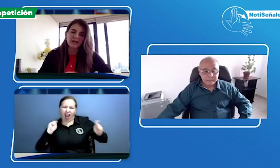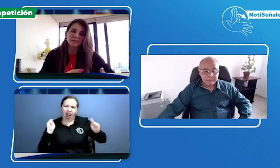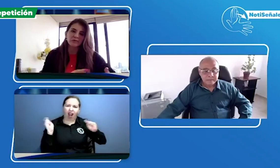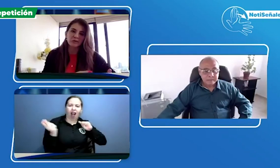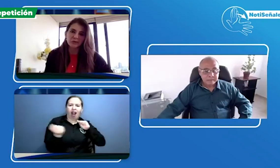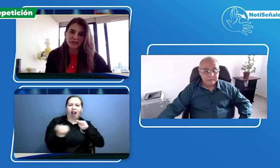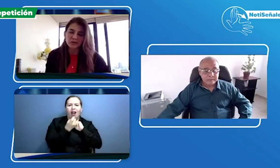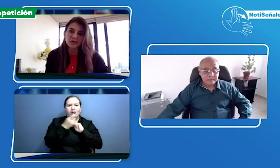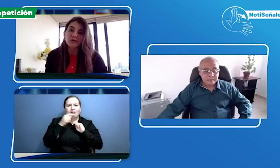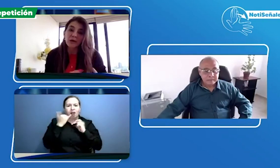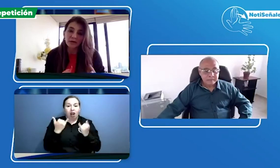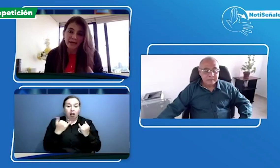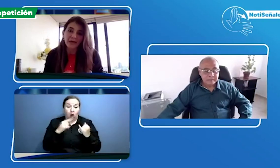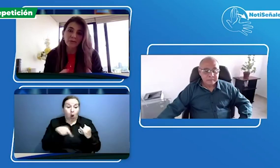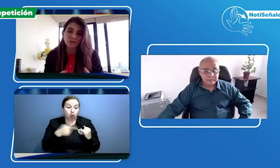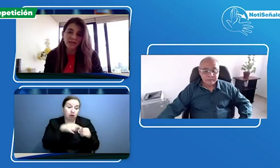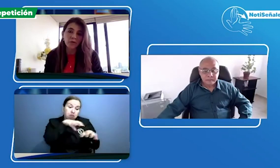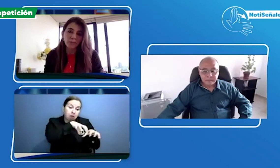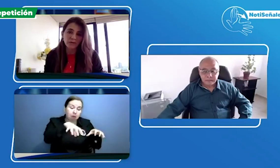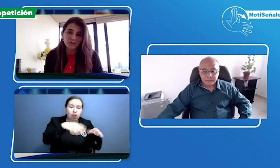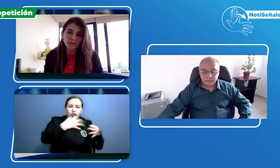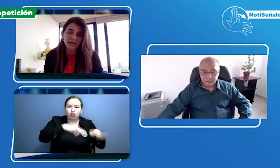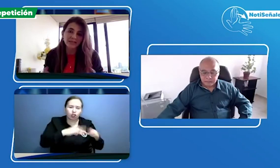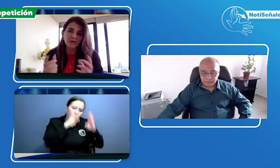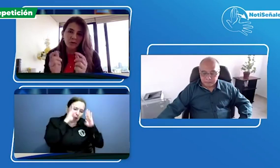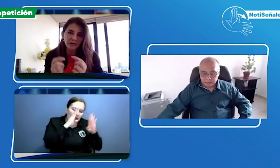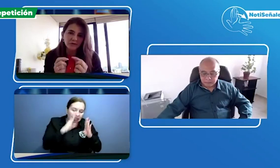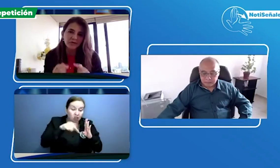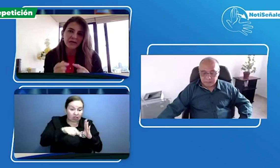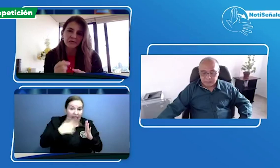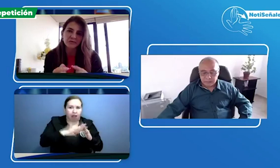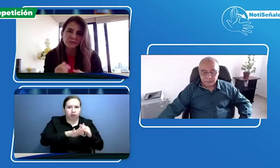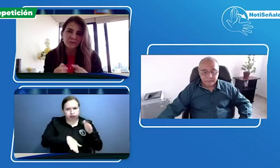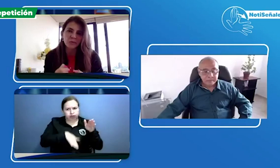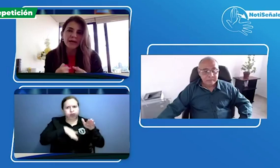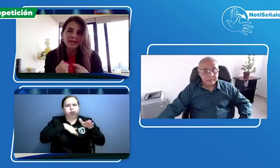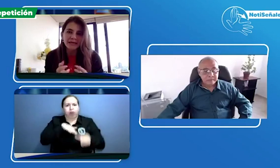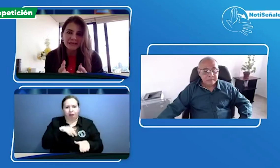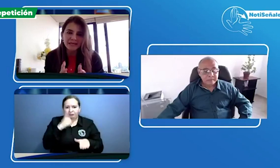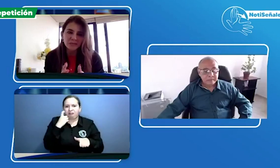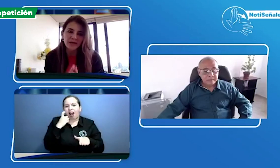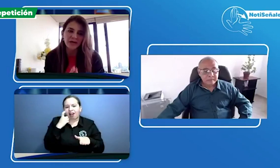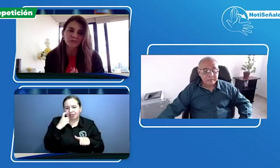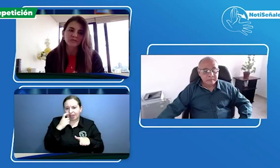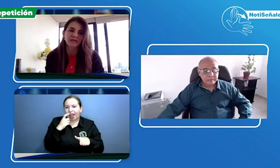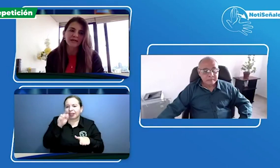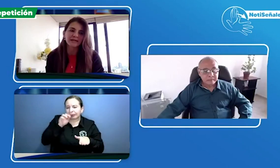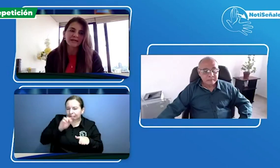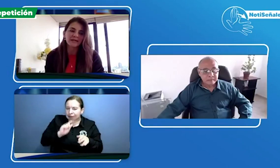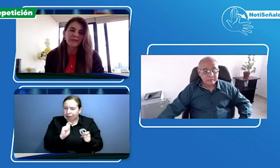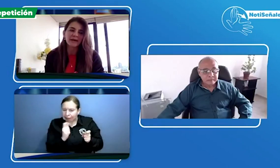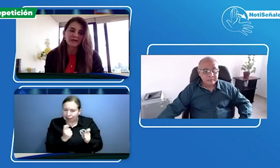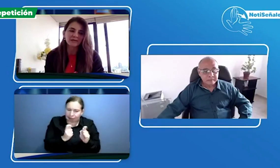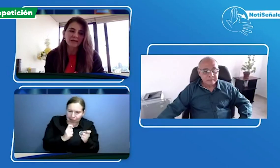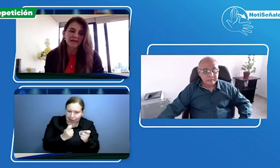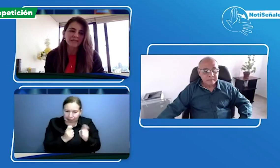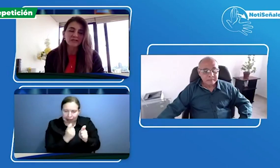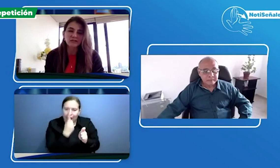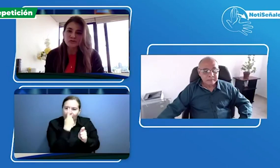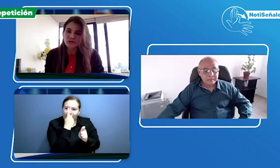el ámbito ambulatorio que aunque hemos dado pasos grandes todavía nos quedan unas tuerquitas por ajustar para contarle a todos nuestros